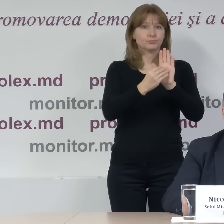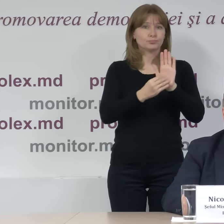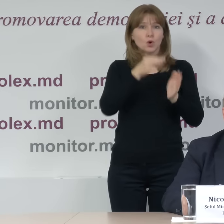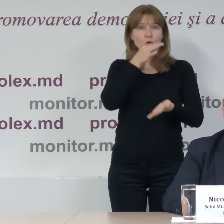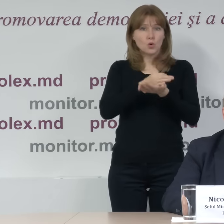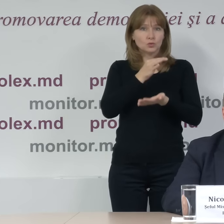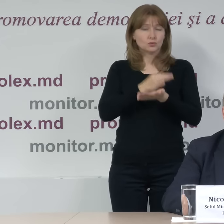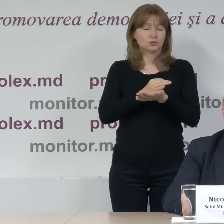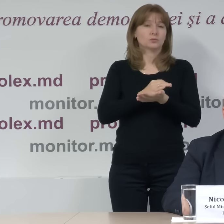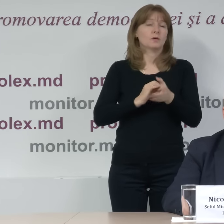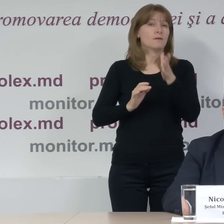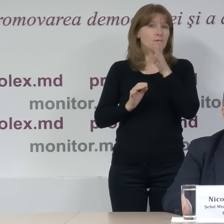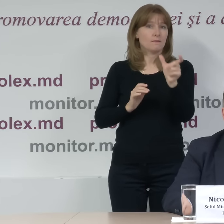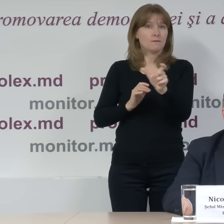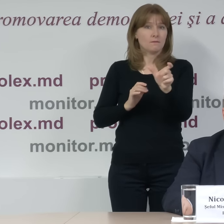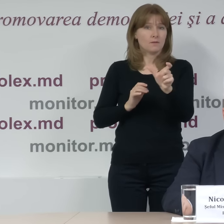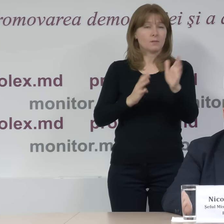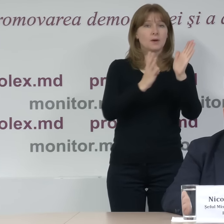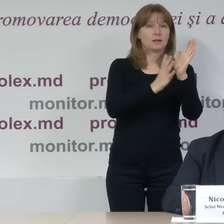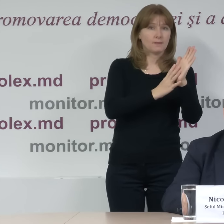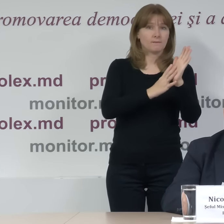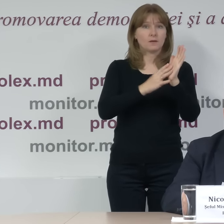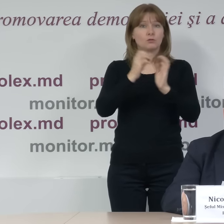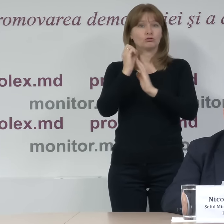pentru intervalul 9-14.